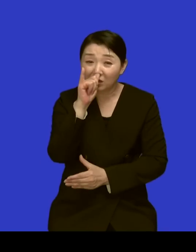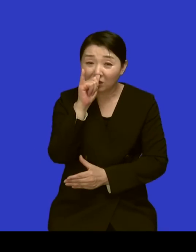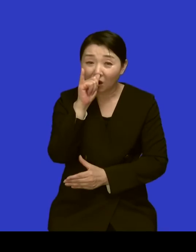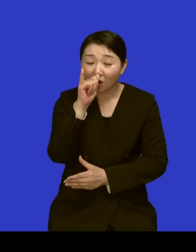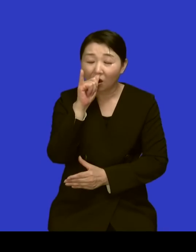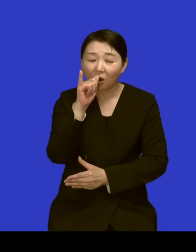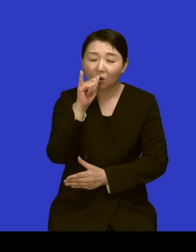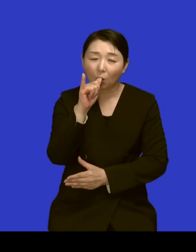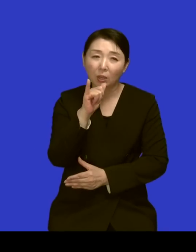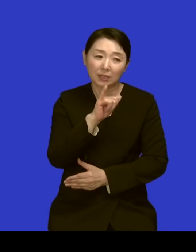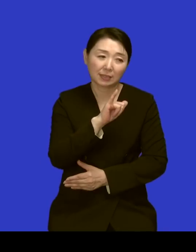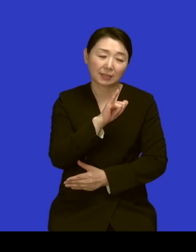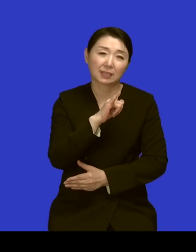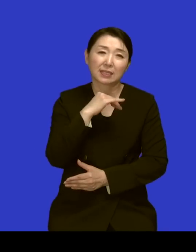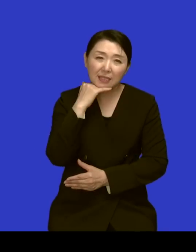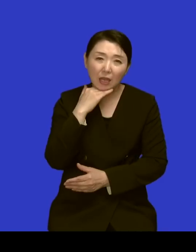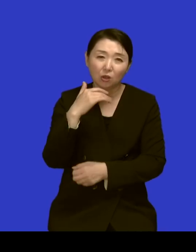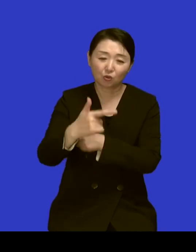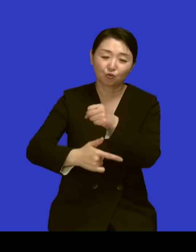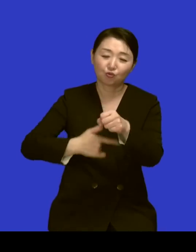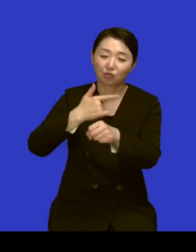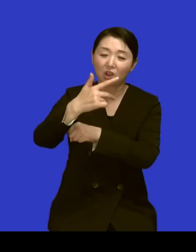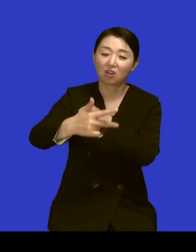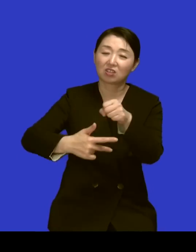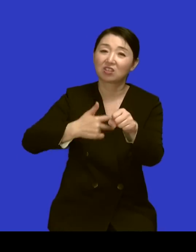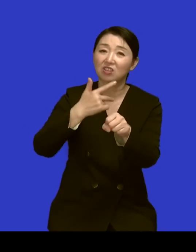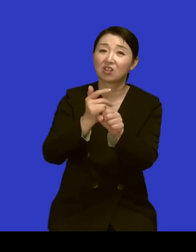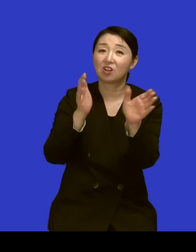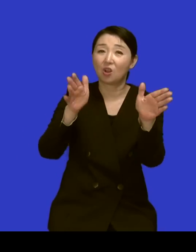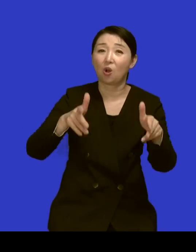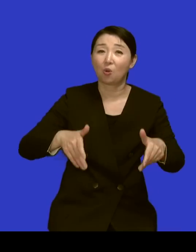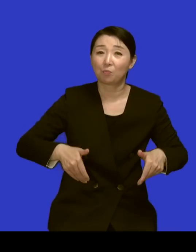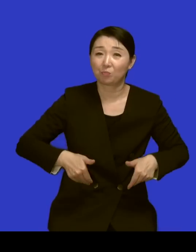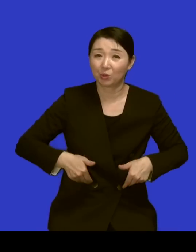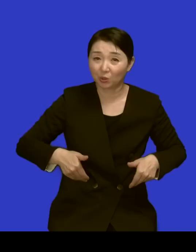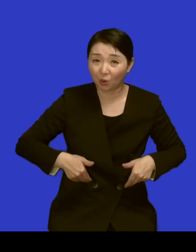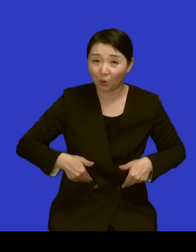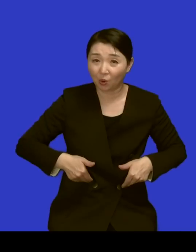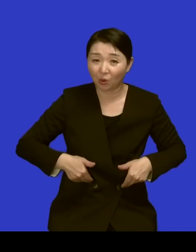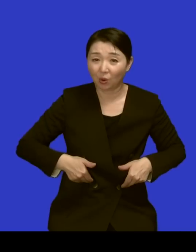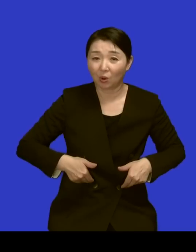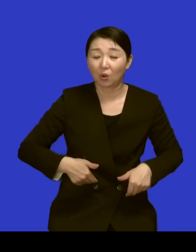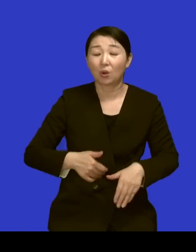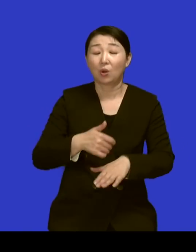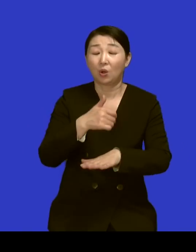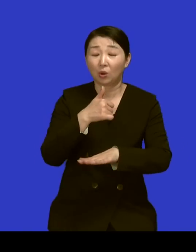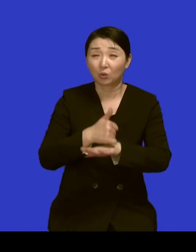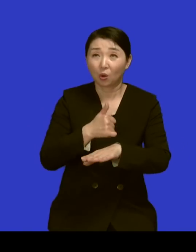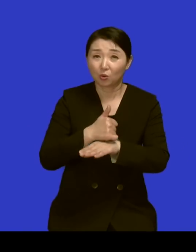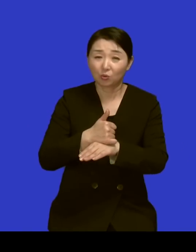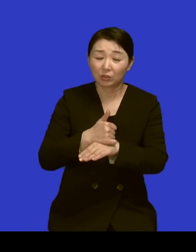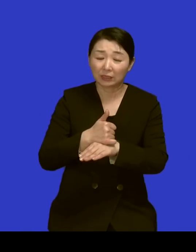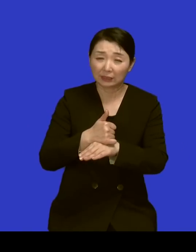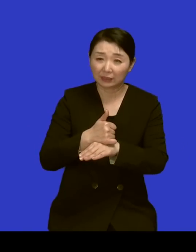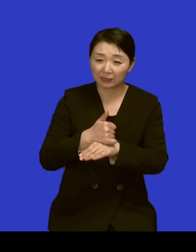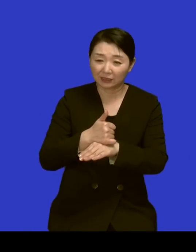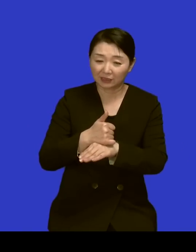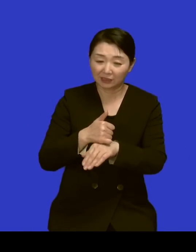7년을 기다려야 돼서 네 그 시간 동안에는 결국은 이제 교육 사업이 네 그리고 이제 저는